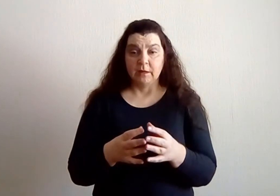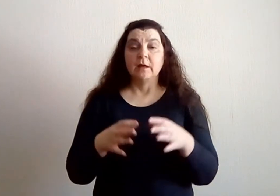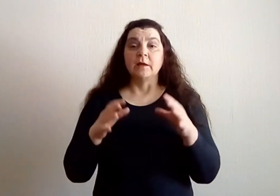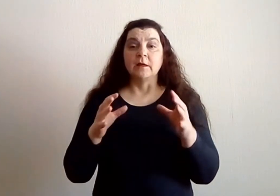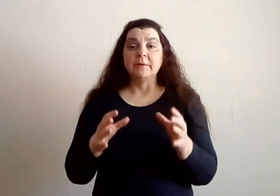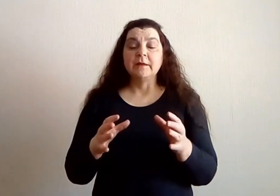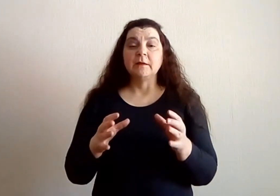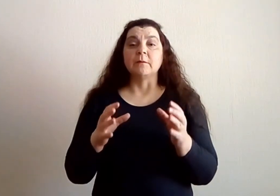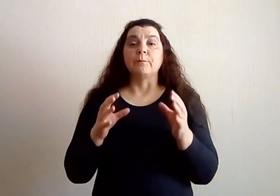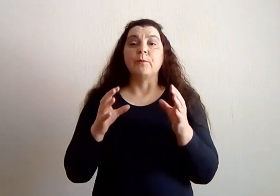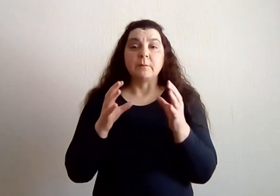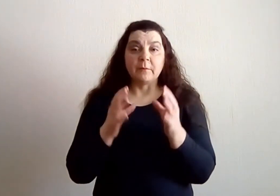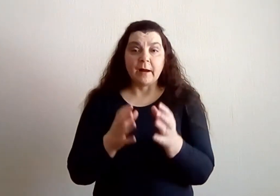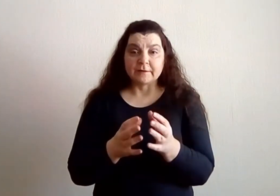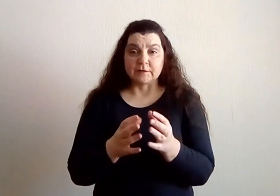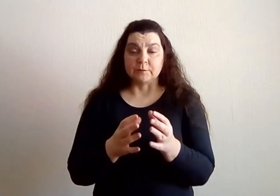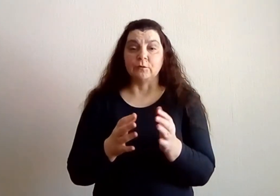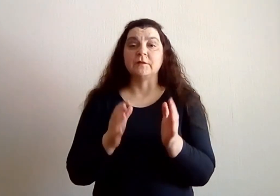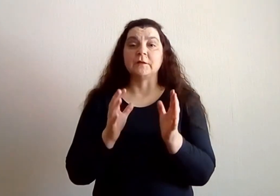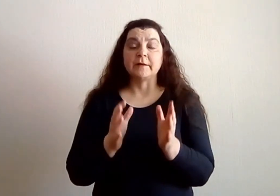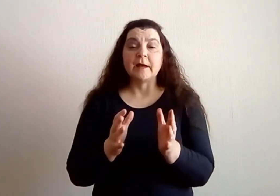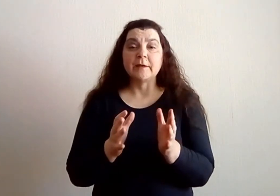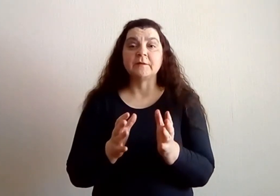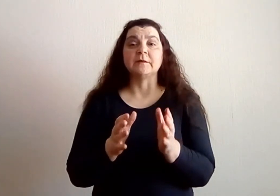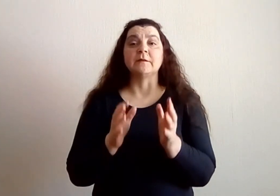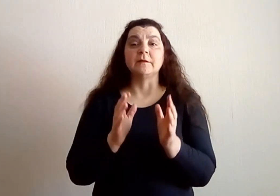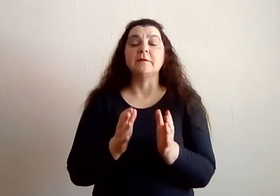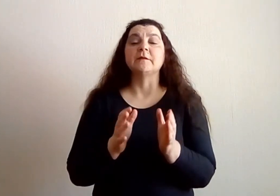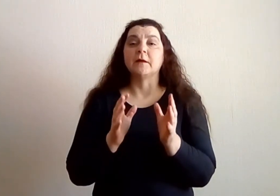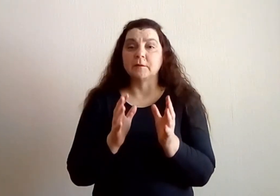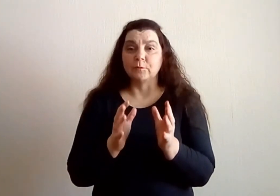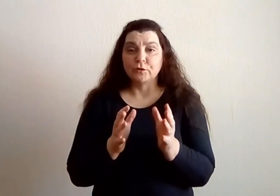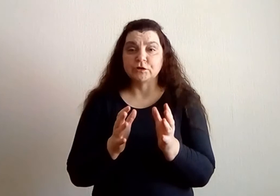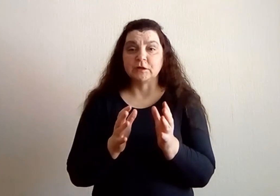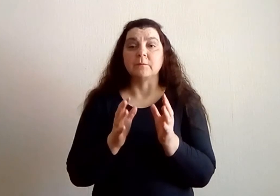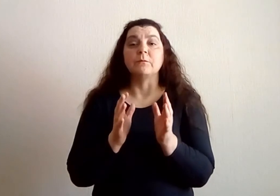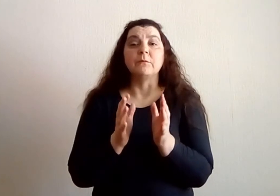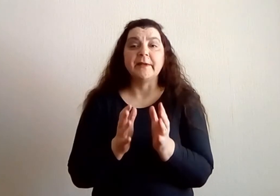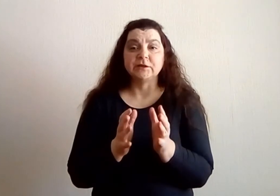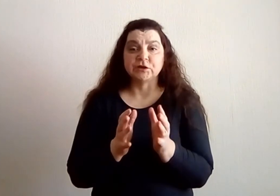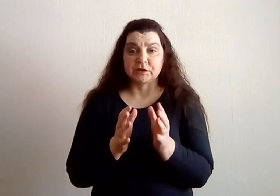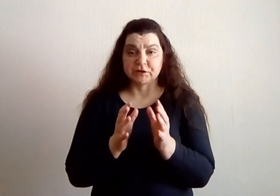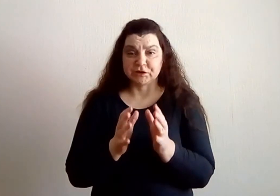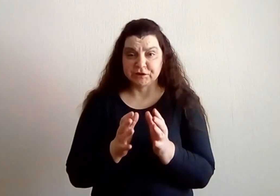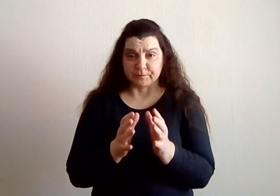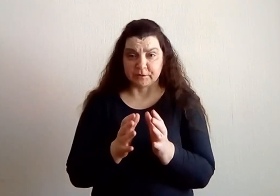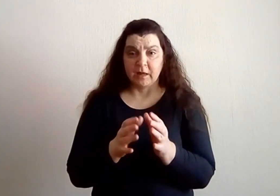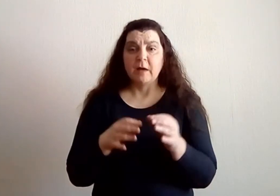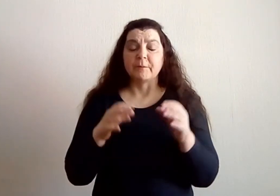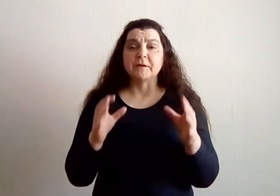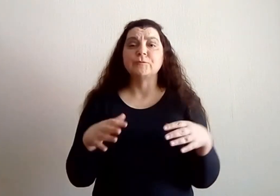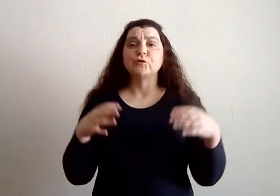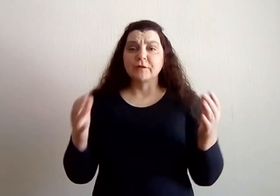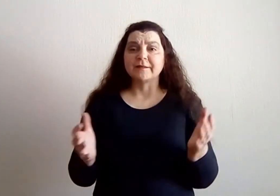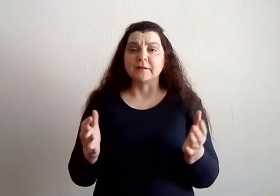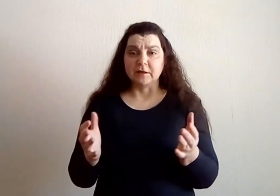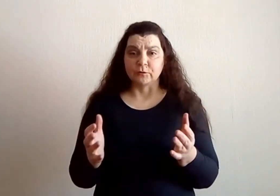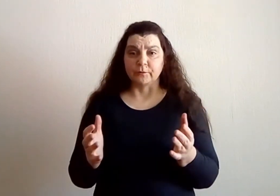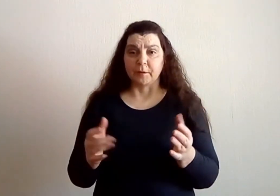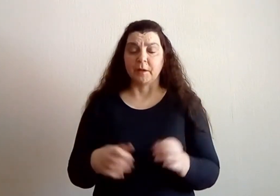и мы по максимуму стараемся делать как можно меньше ошибок, потому что у нас нет времени.